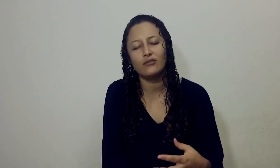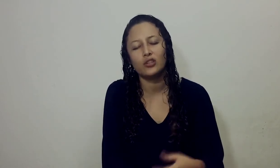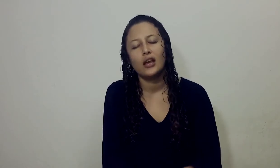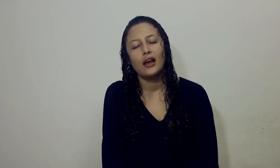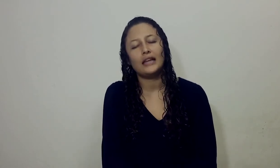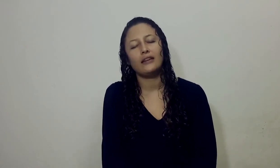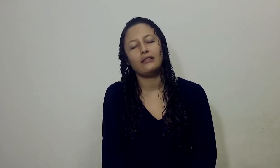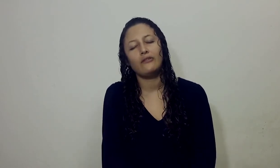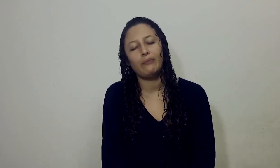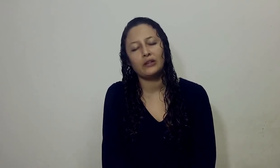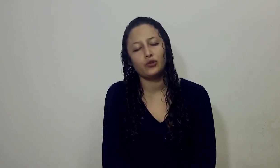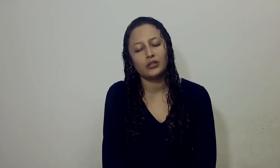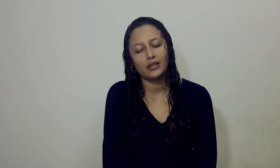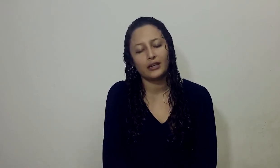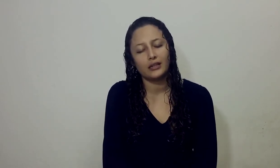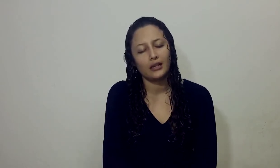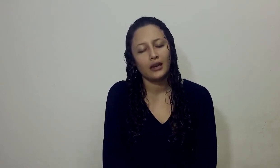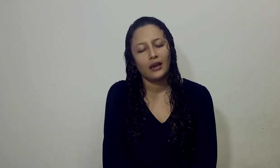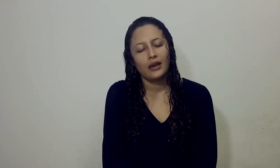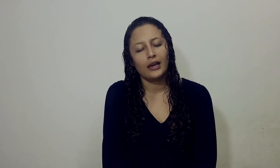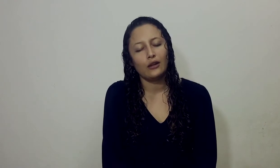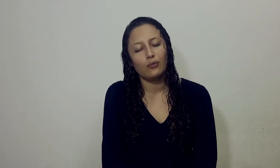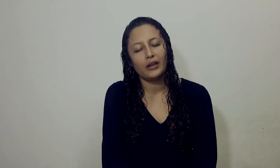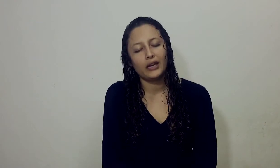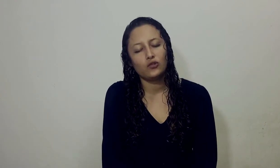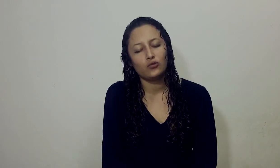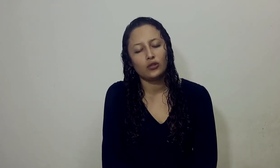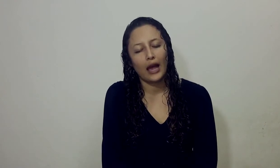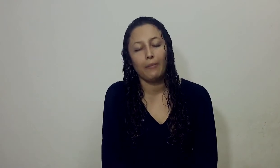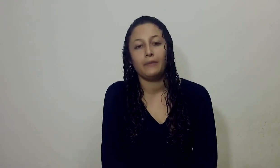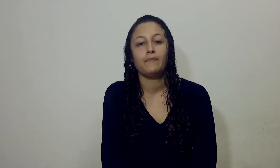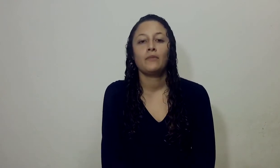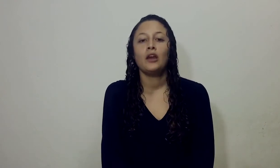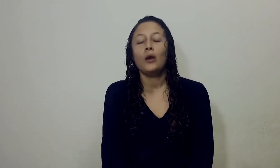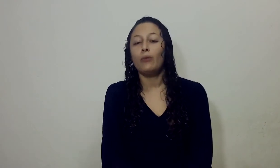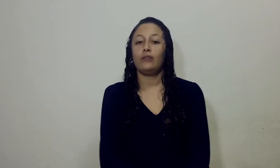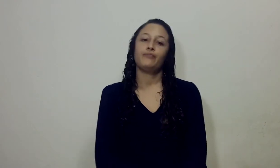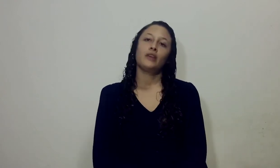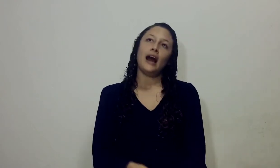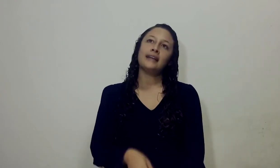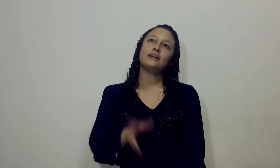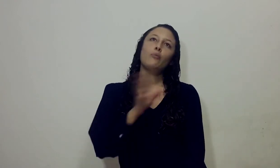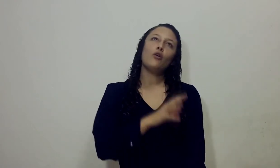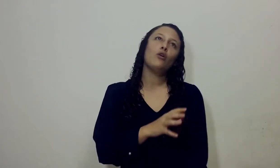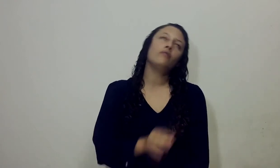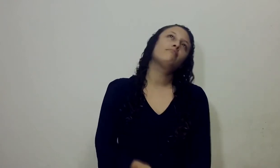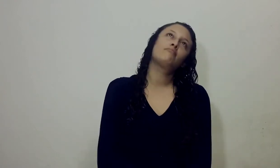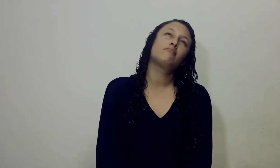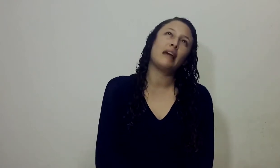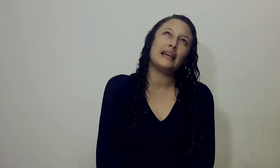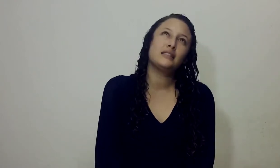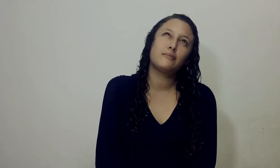hablarnos a través del repaso de esta cartilla, en el nombre de Jesús, amén. Bueno, hace como